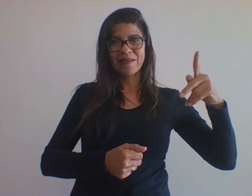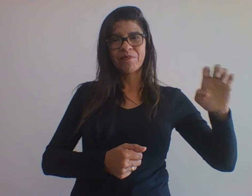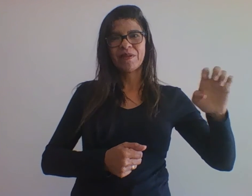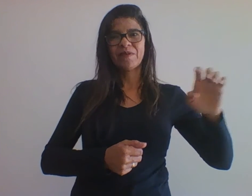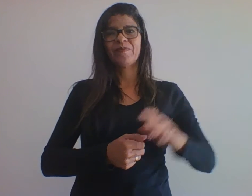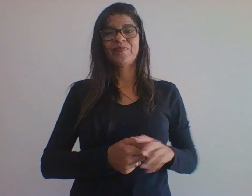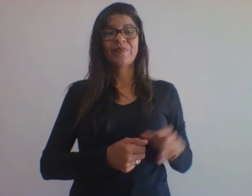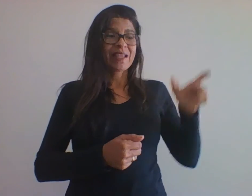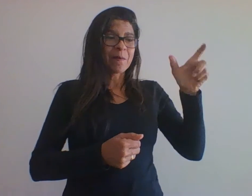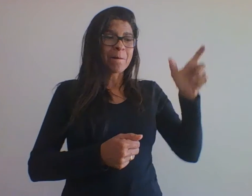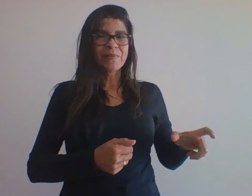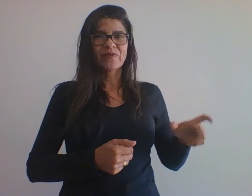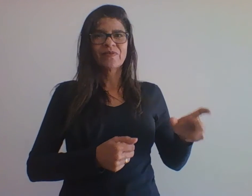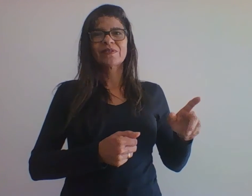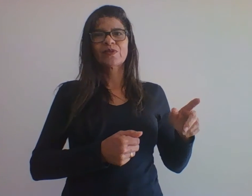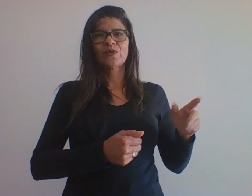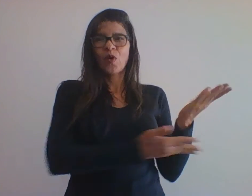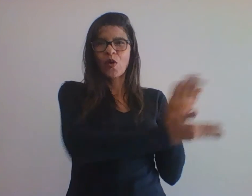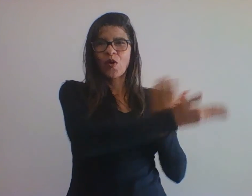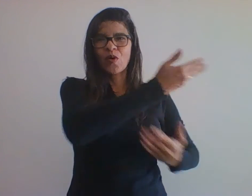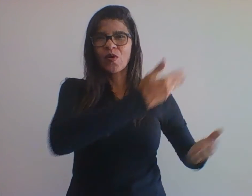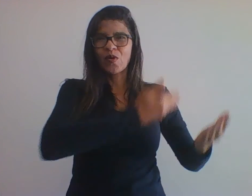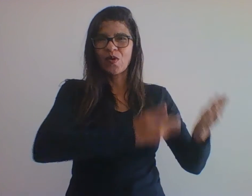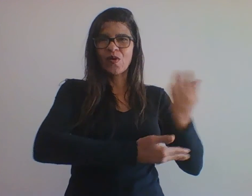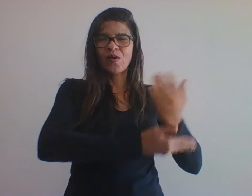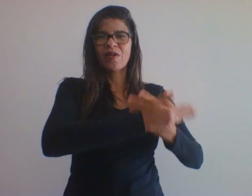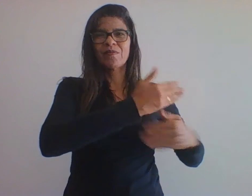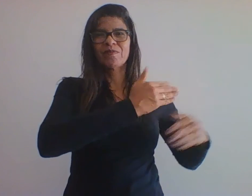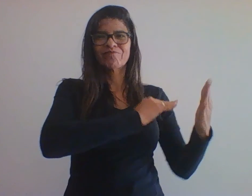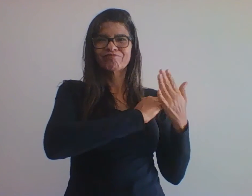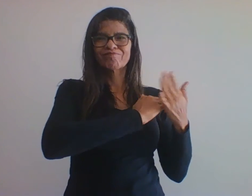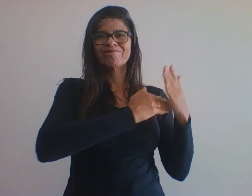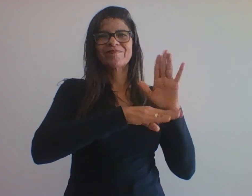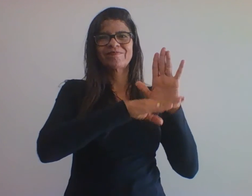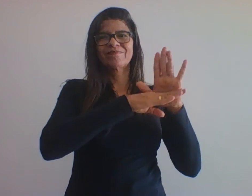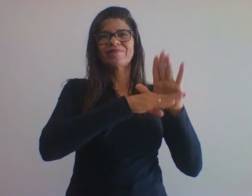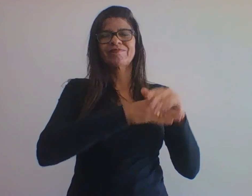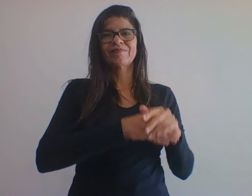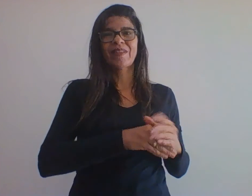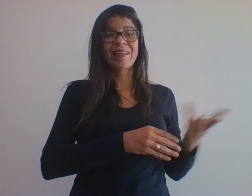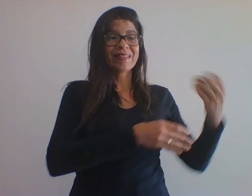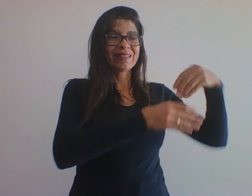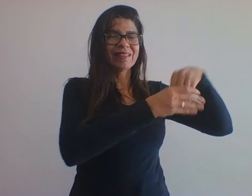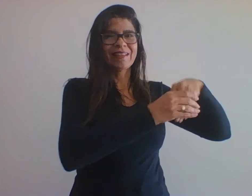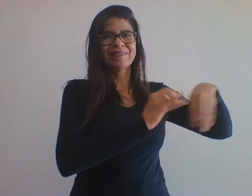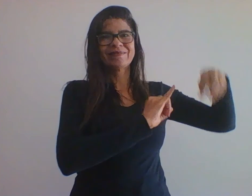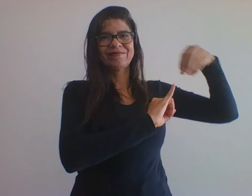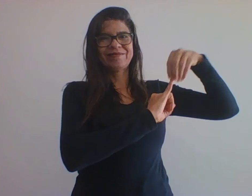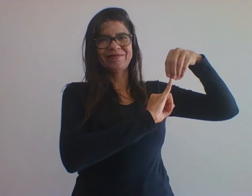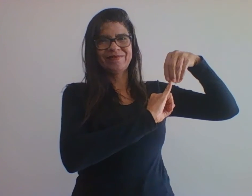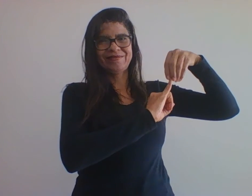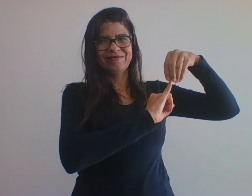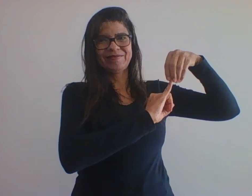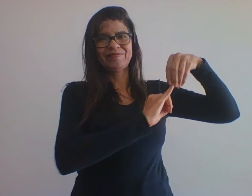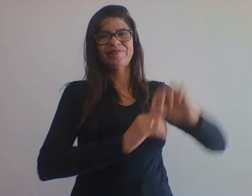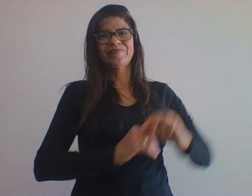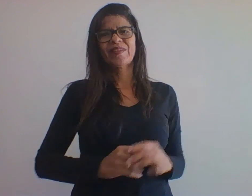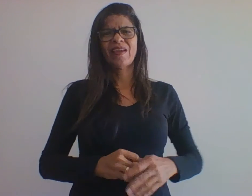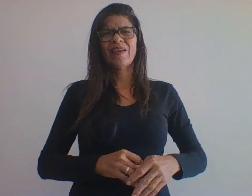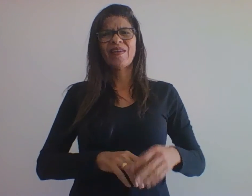colaborador externo ao IFNMG. Como se trata de uma disciplina processual, nós julgamos importante a participação